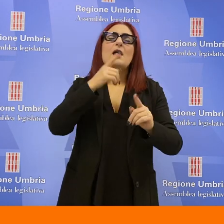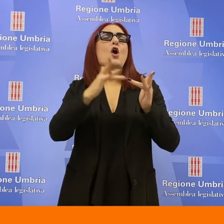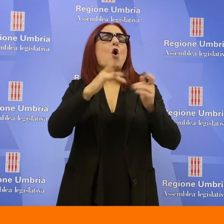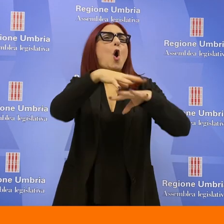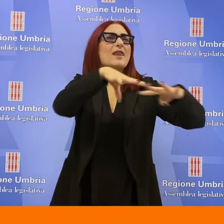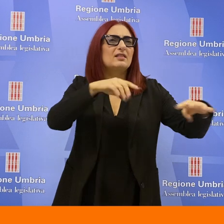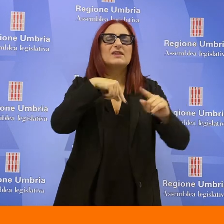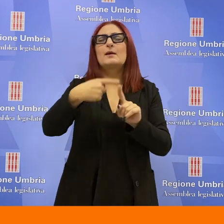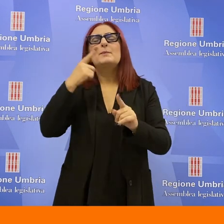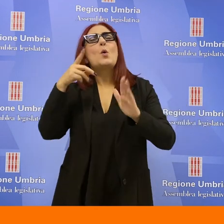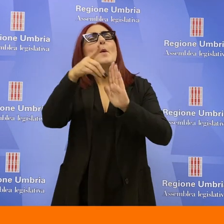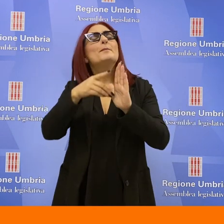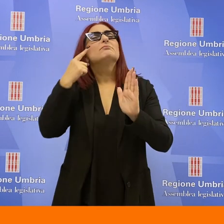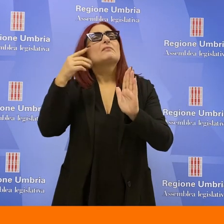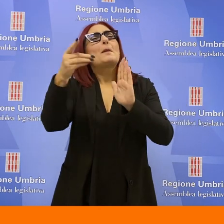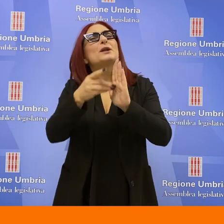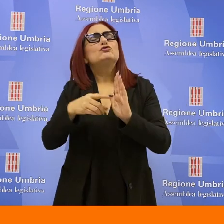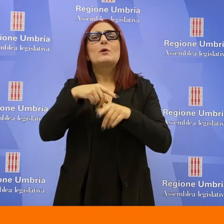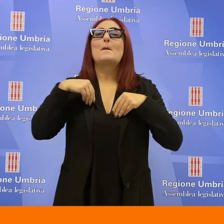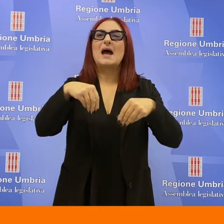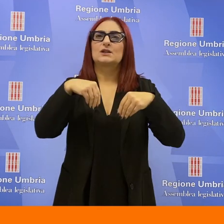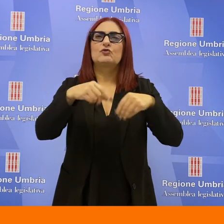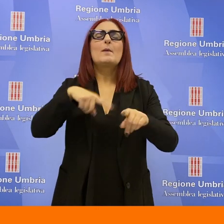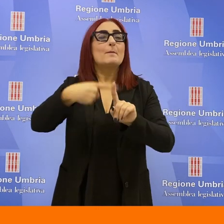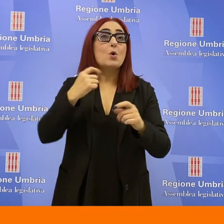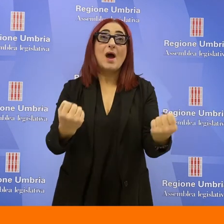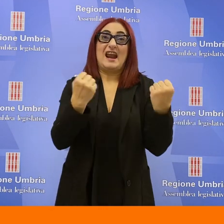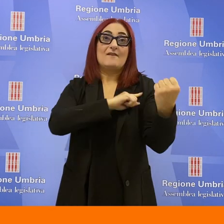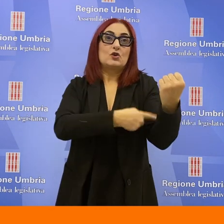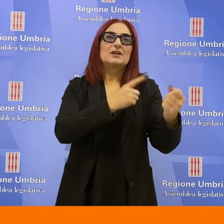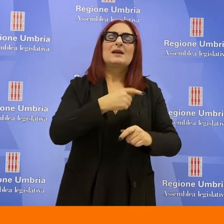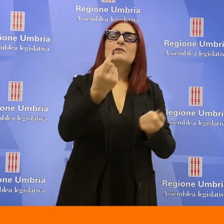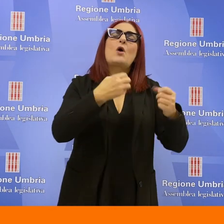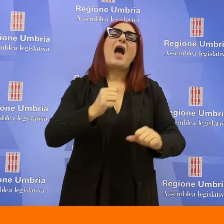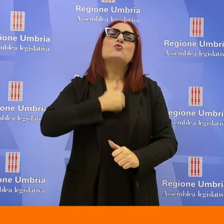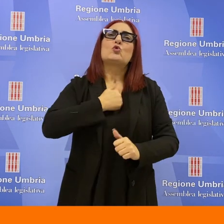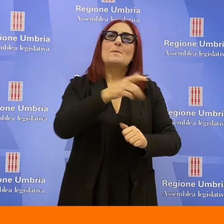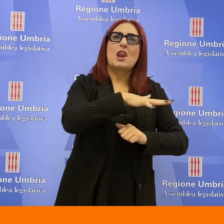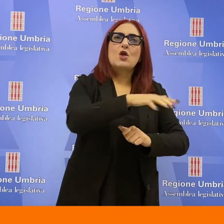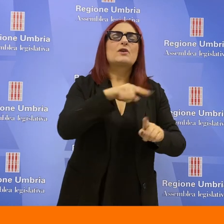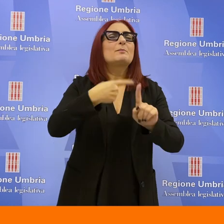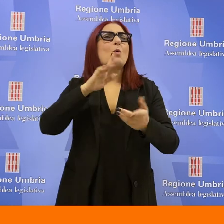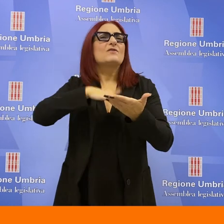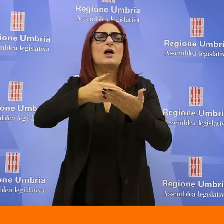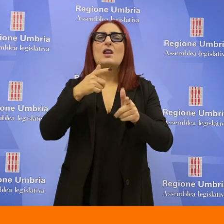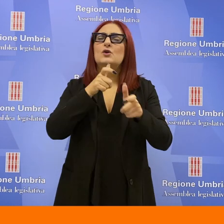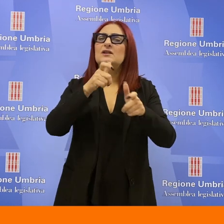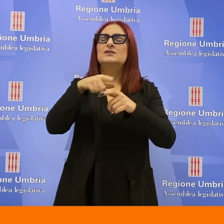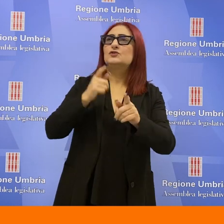natalità, al diritto alla connettività, al principio di partecipazione, ma anche al rafforzamento delle autonomie locali e la